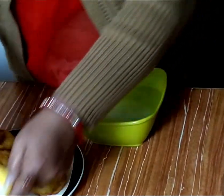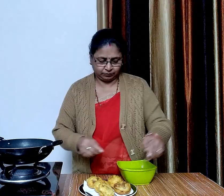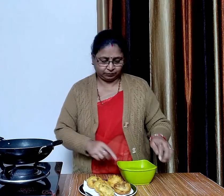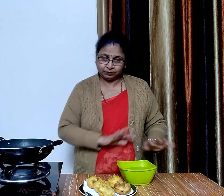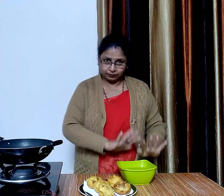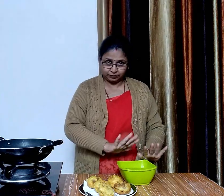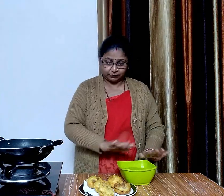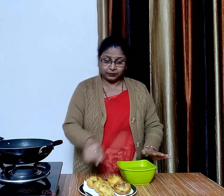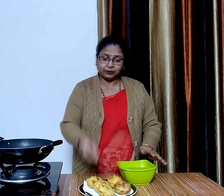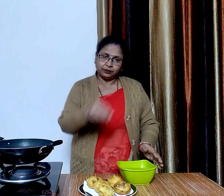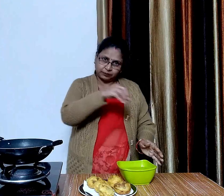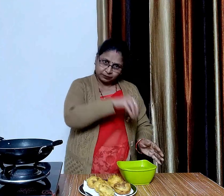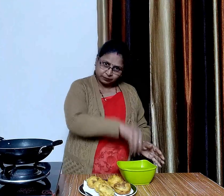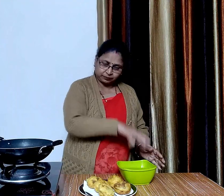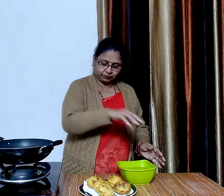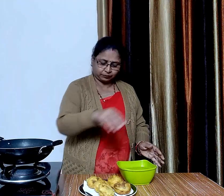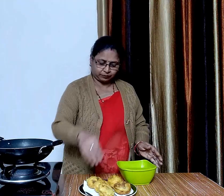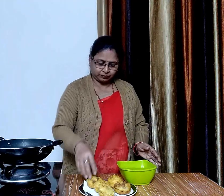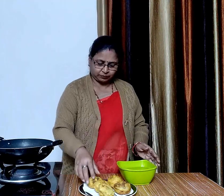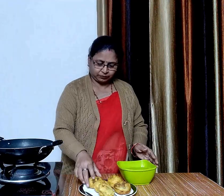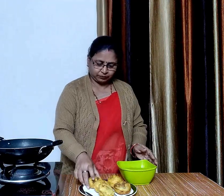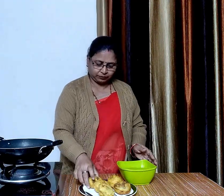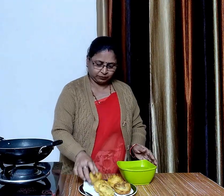अब हम गुल कप्पे के बड़ों को पानी में डिप करेंगे